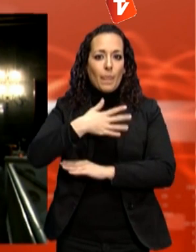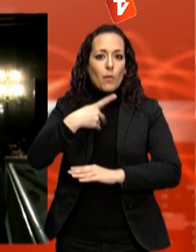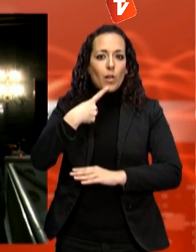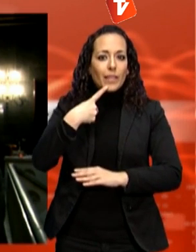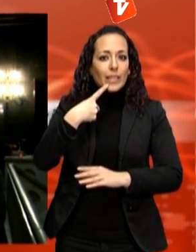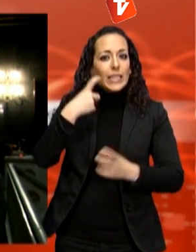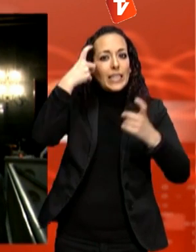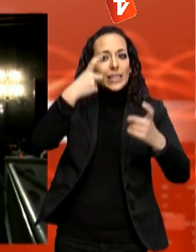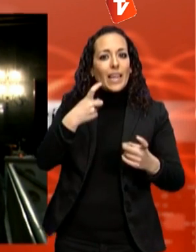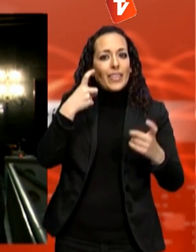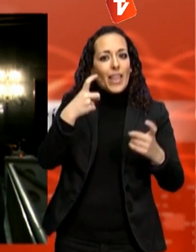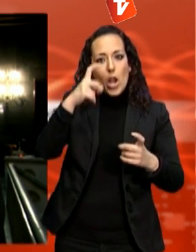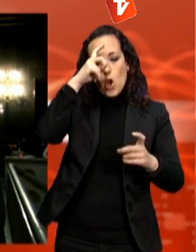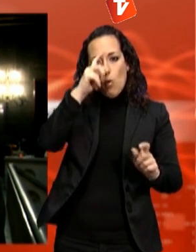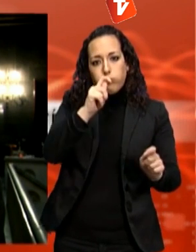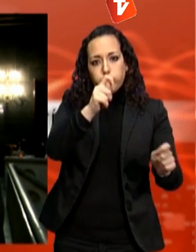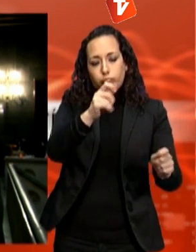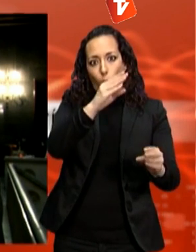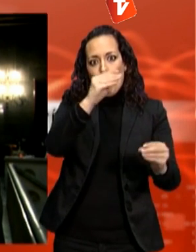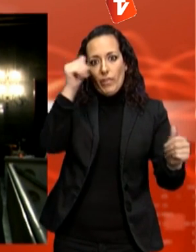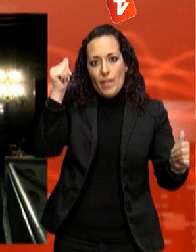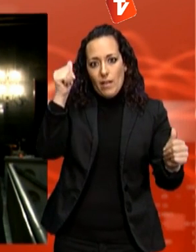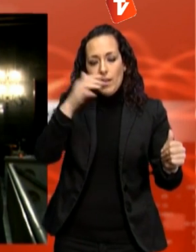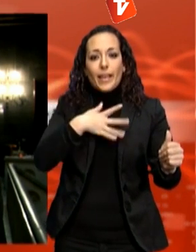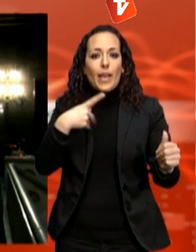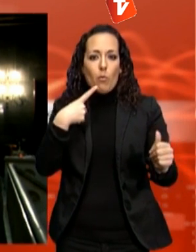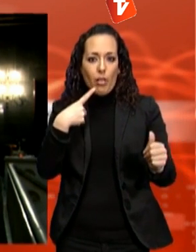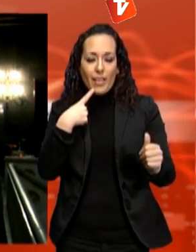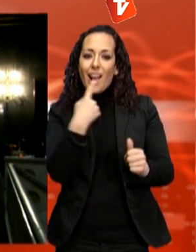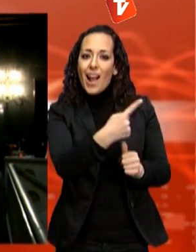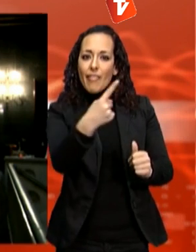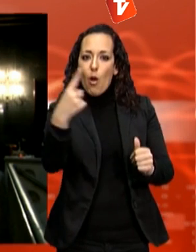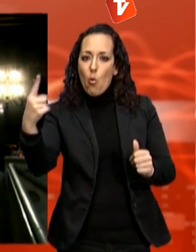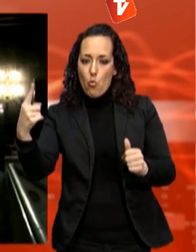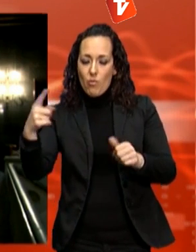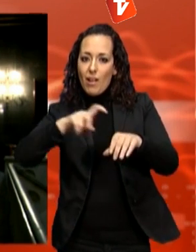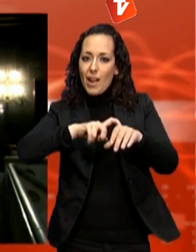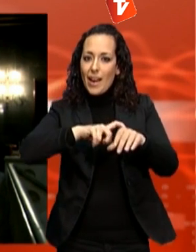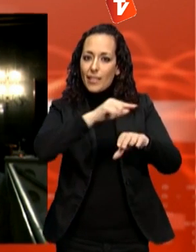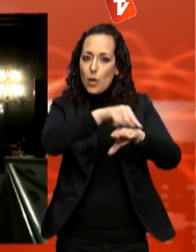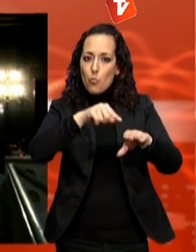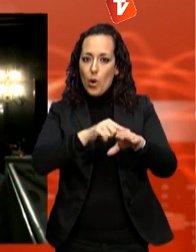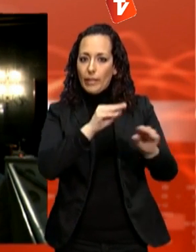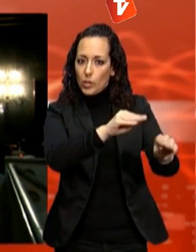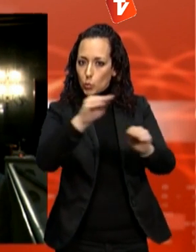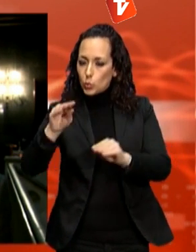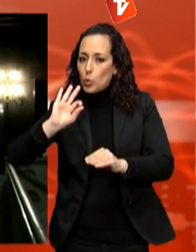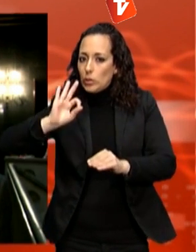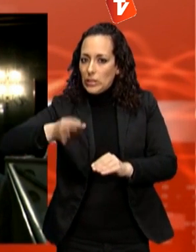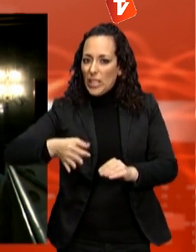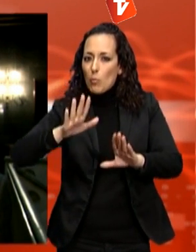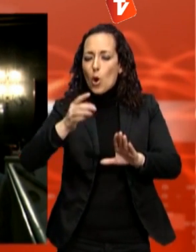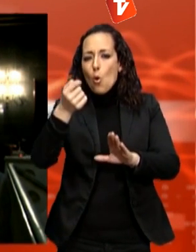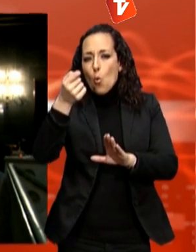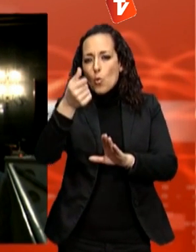sigles, evidentment cadascú defensant les seves posicions, però per possibilitat que sigui més viu i més intens,